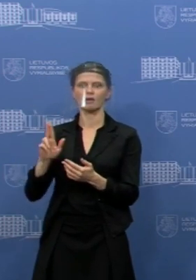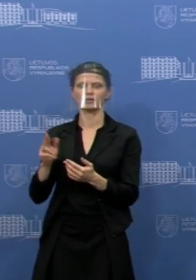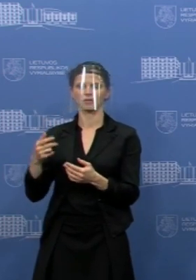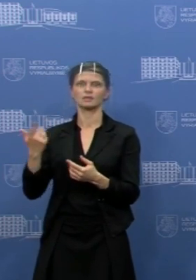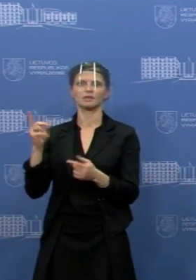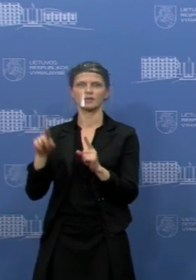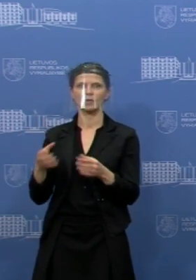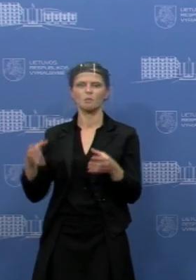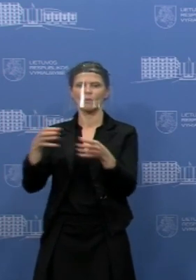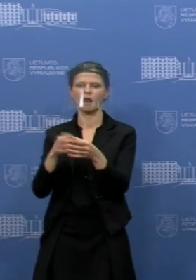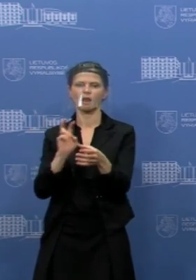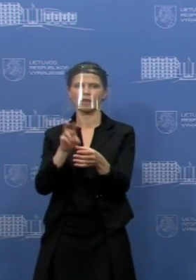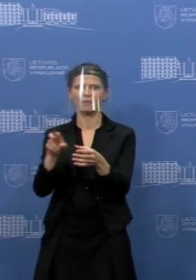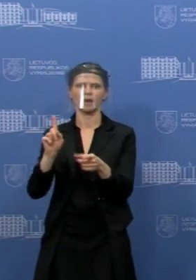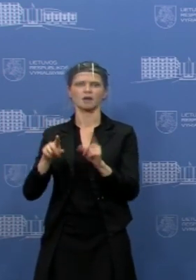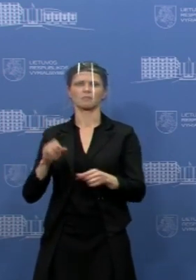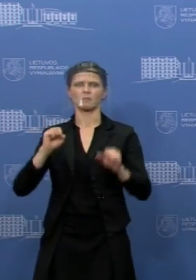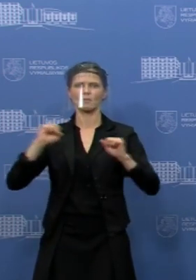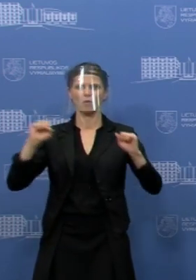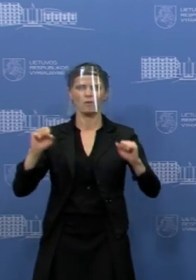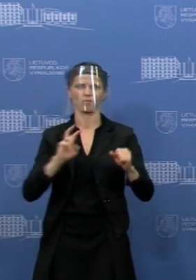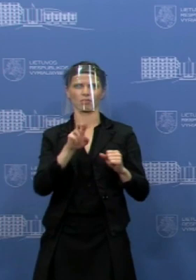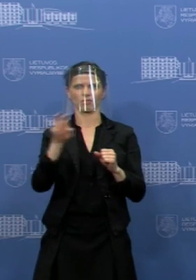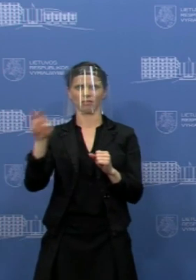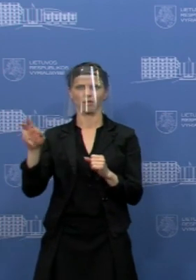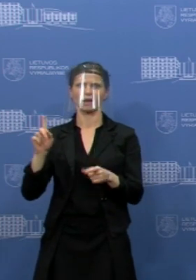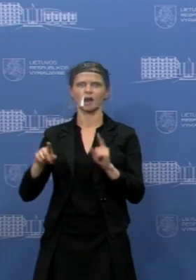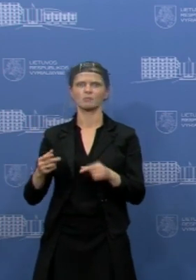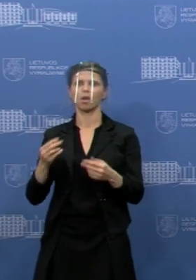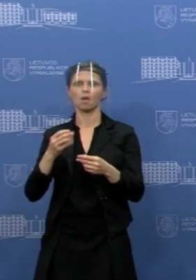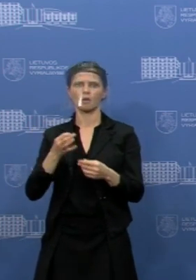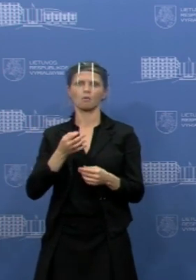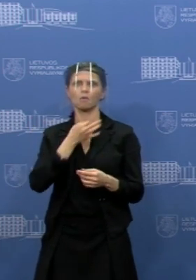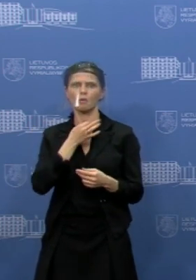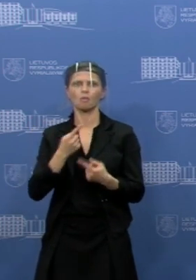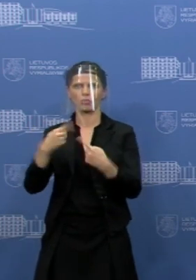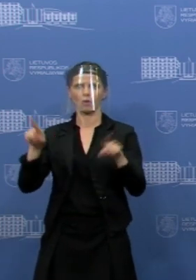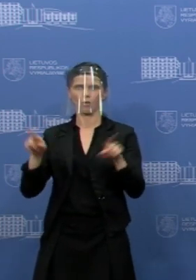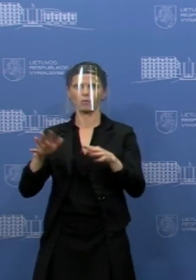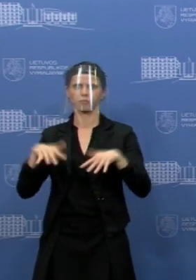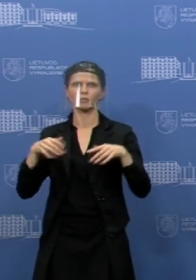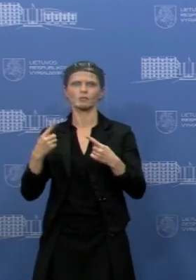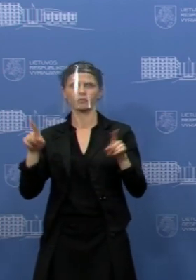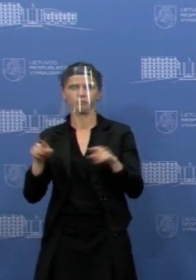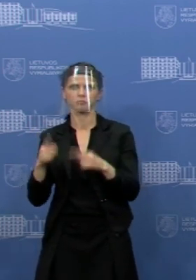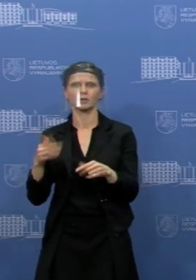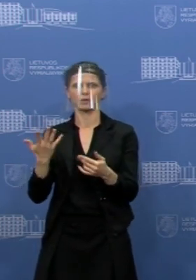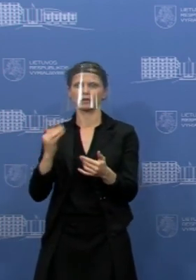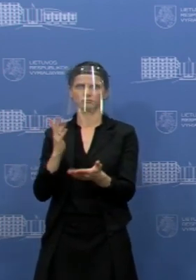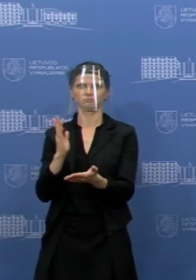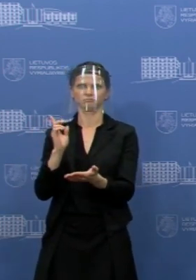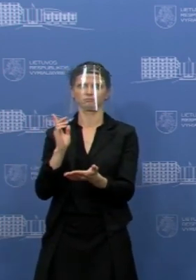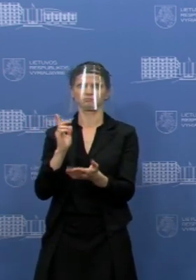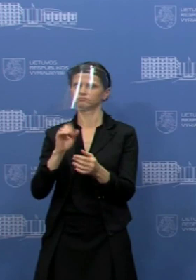intensyvus kontaktas, tai jeigu tai yra sportas arba horinio dainavimo ar kiti užsiemimai, ten plitimas